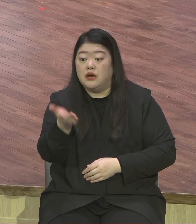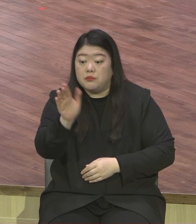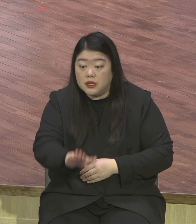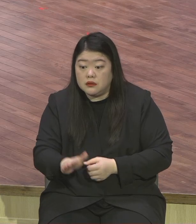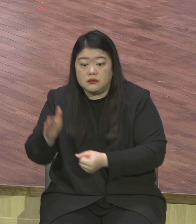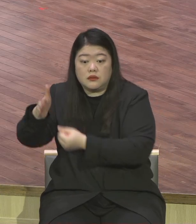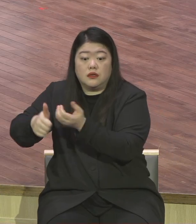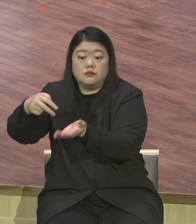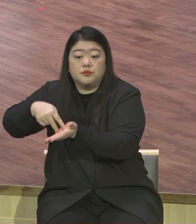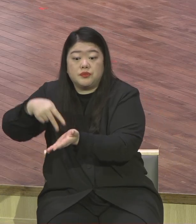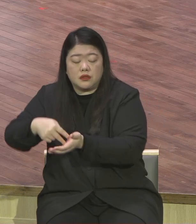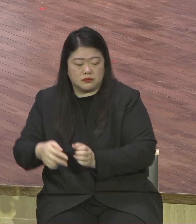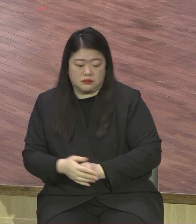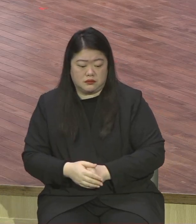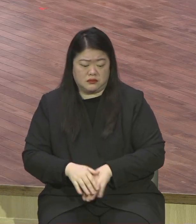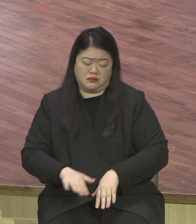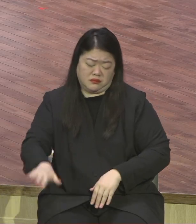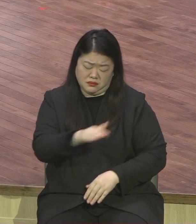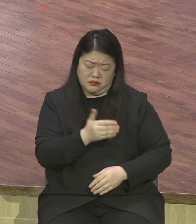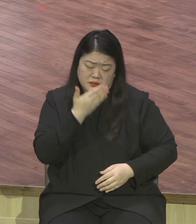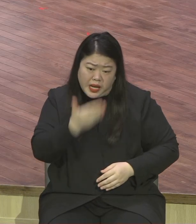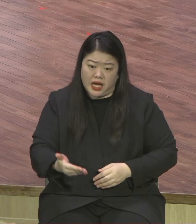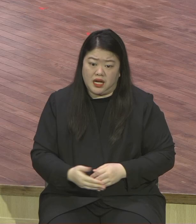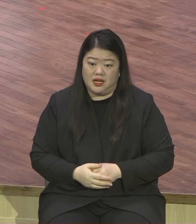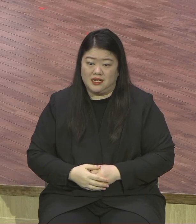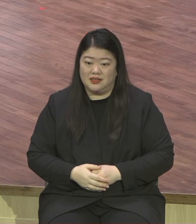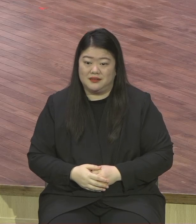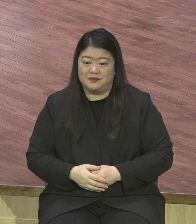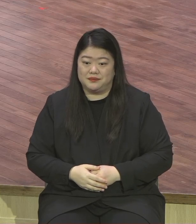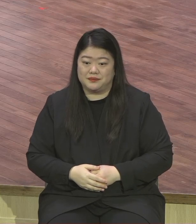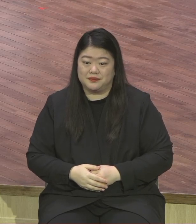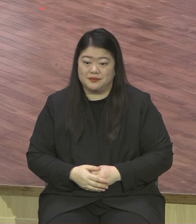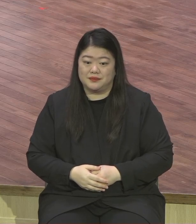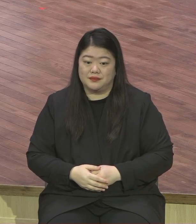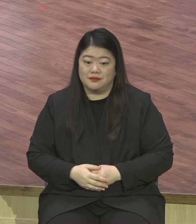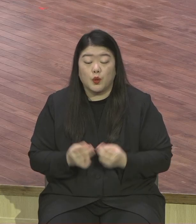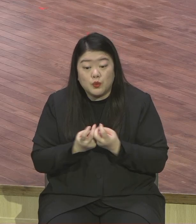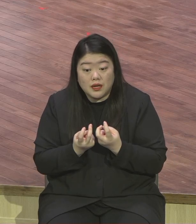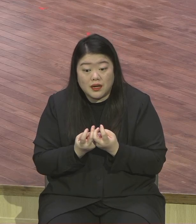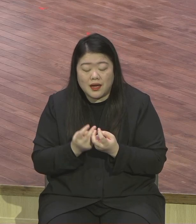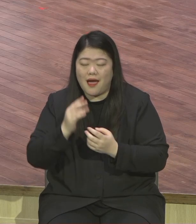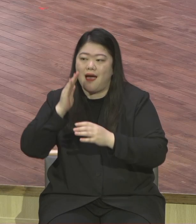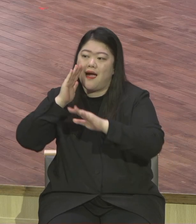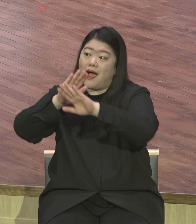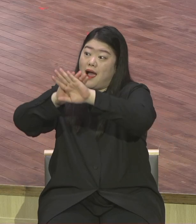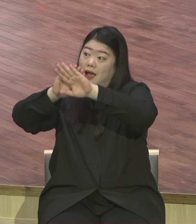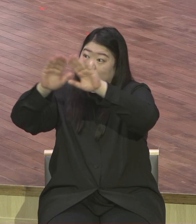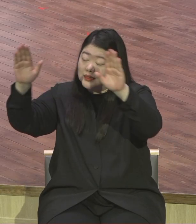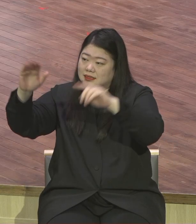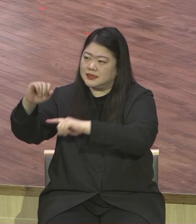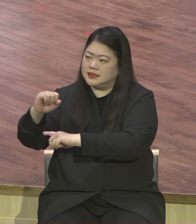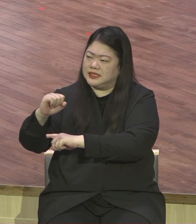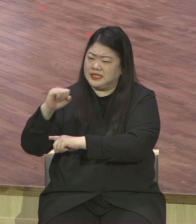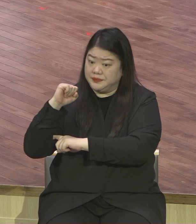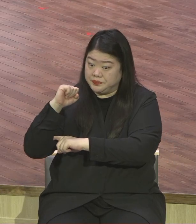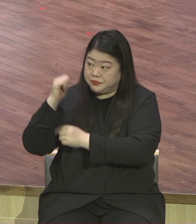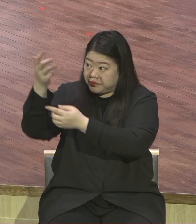하늘 보좌의 축복을 누리면 됩니다. 하나님 나라의 이 보좌의 축복 이미